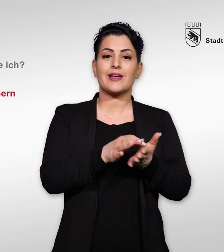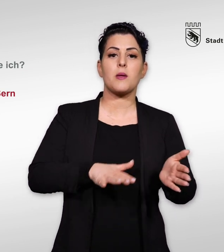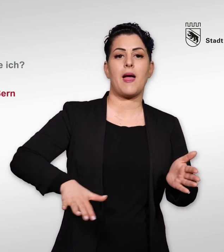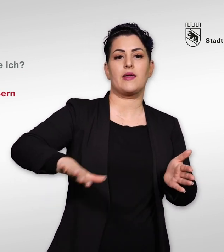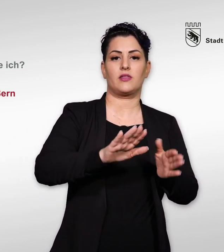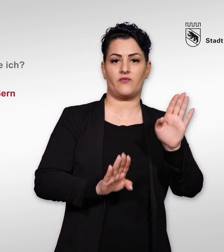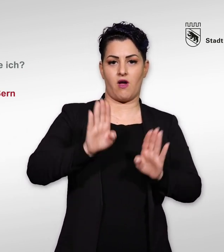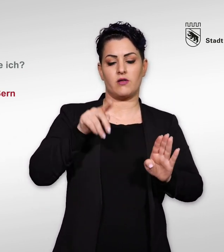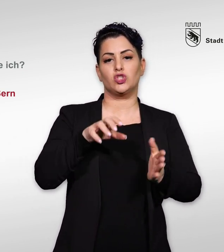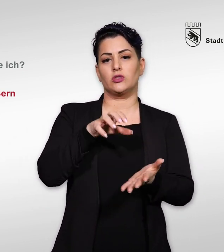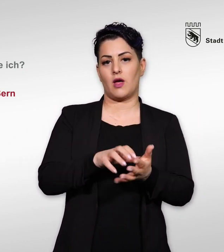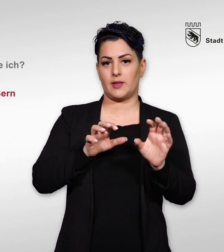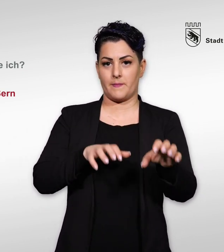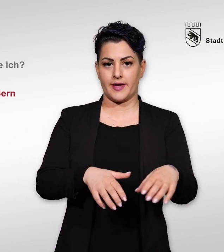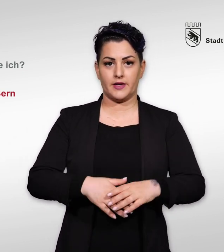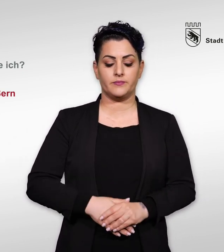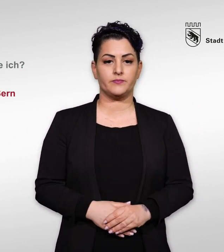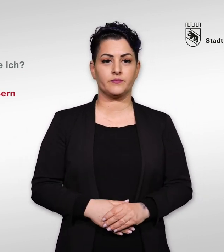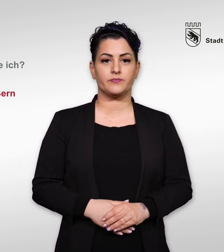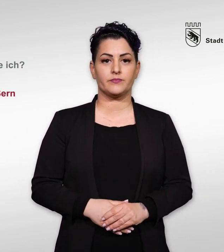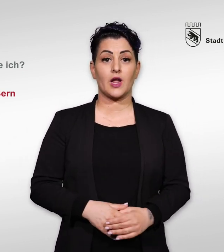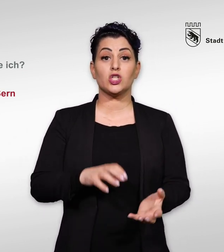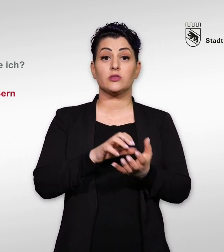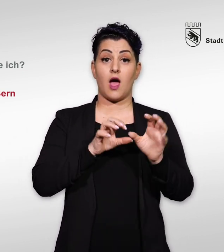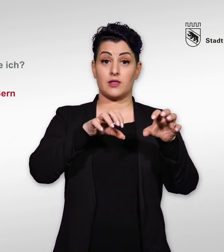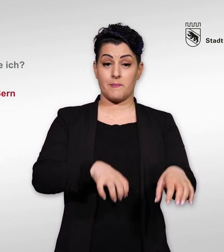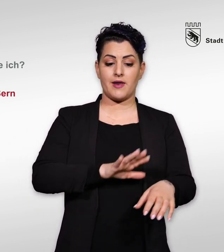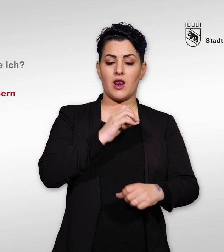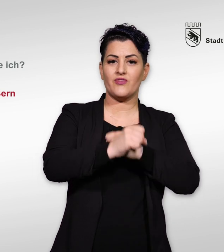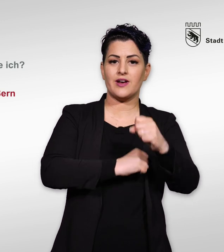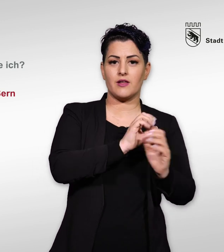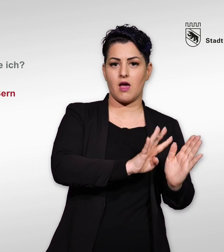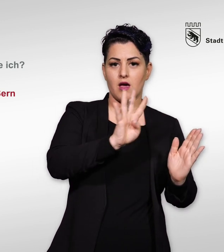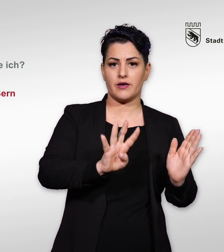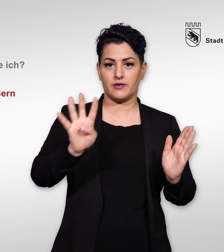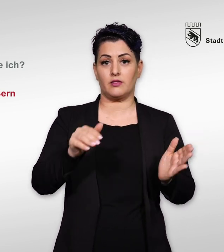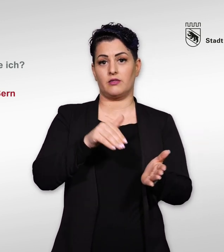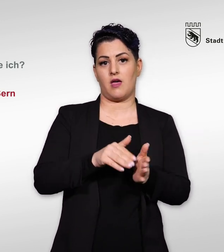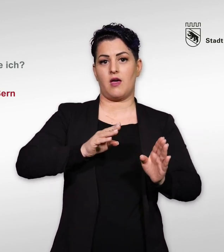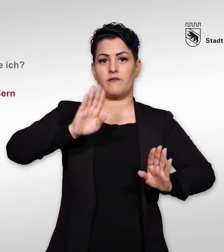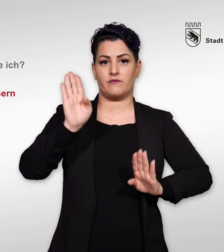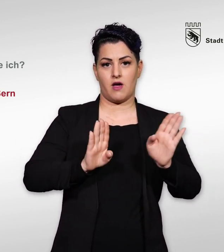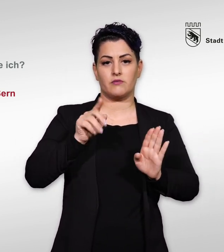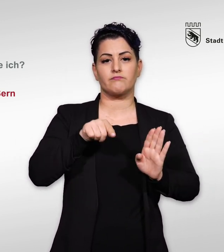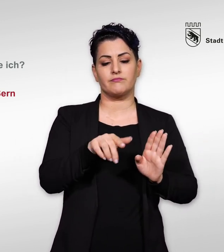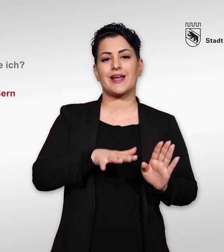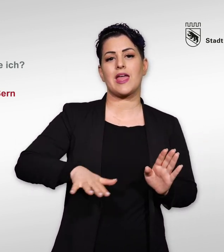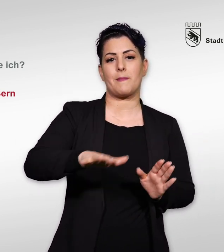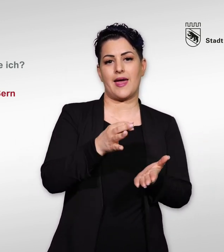Gemeindewahlen in der Stadt Bern Alle vier Jahre gibt es in der Stadt Bern Wahlen, die sogenannten Gemeindewahlen.